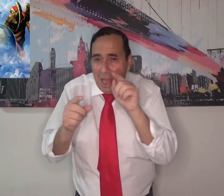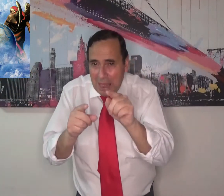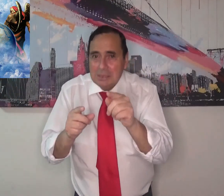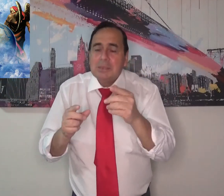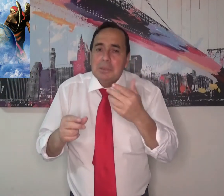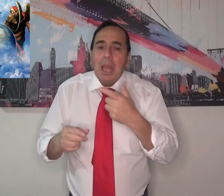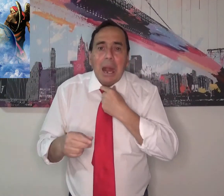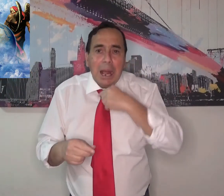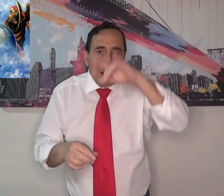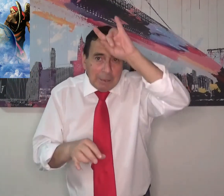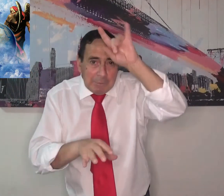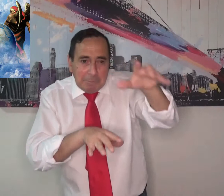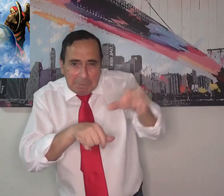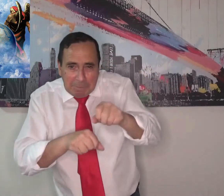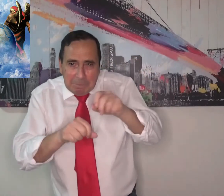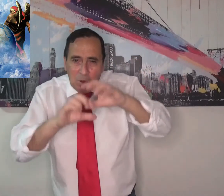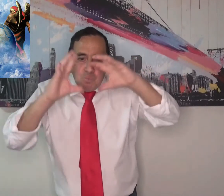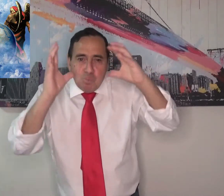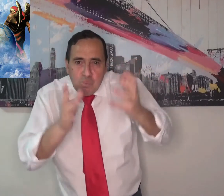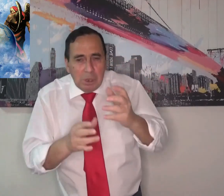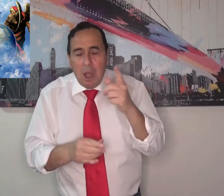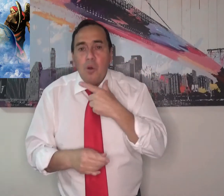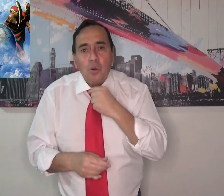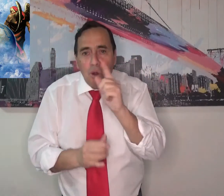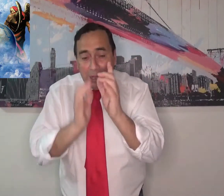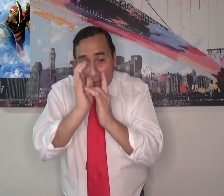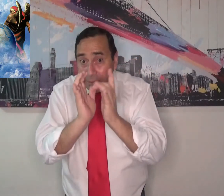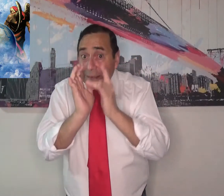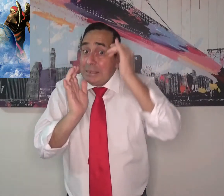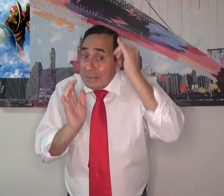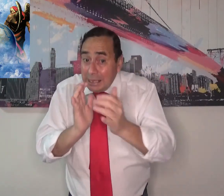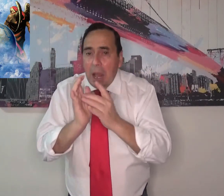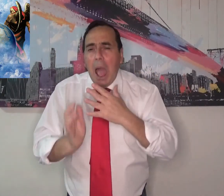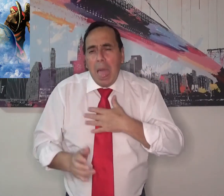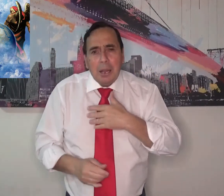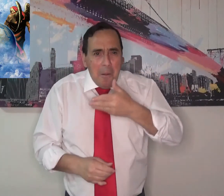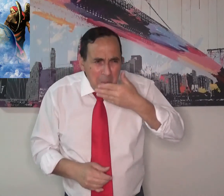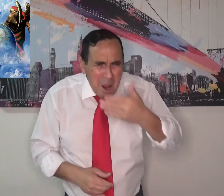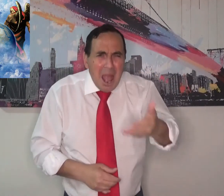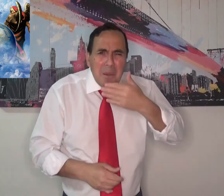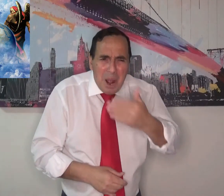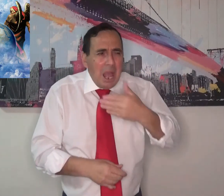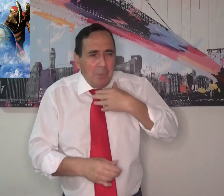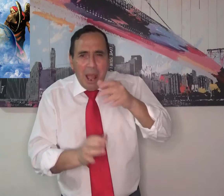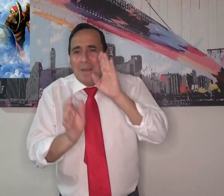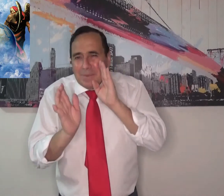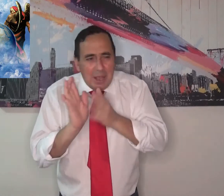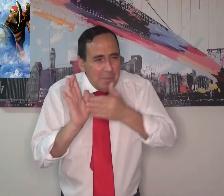y otros tipos de confusiones. Satanás quiere atraparte y dominar el mundo. Pero Jesús también está aquí,